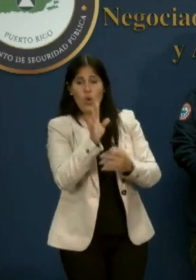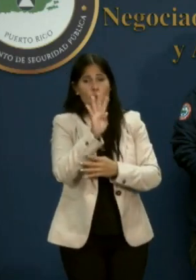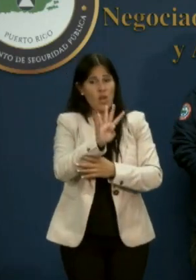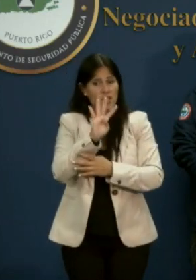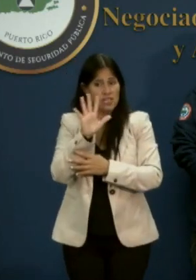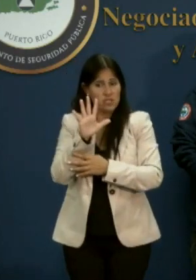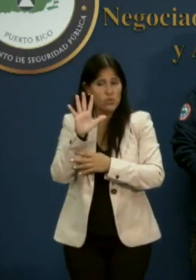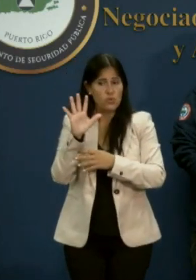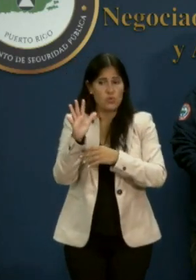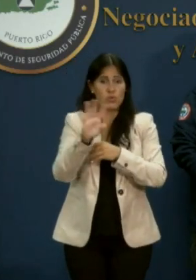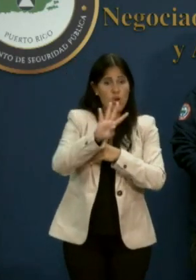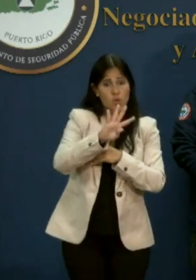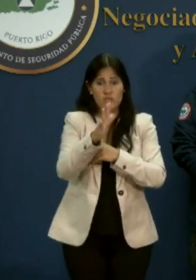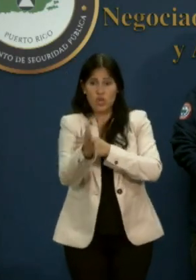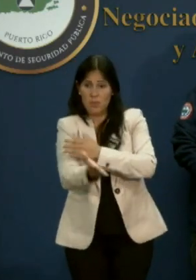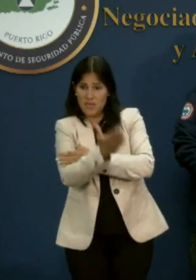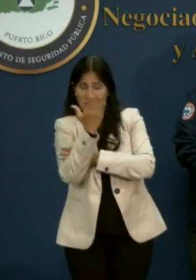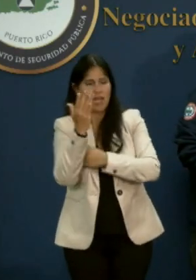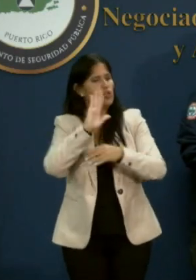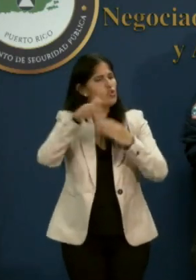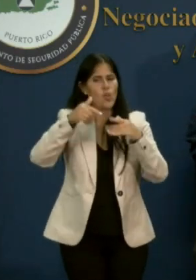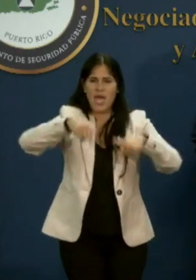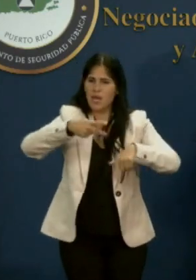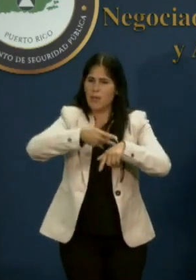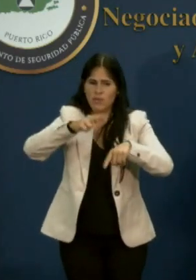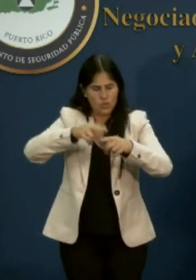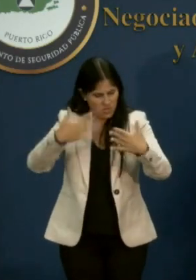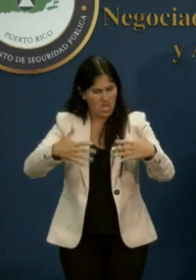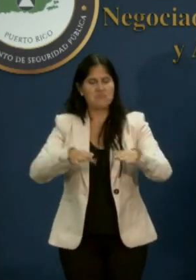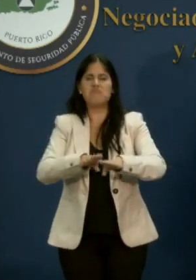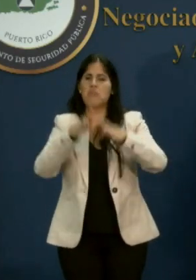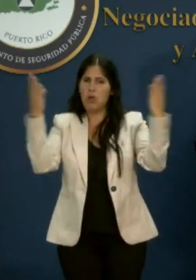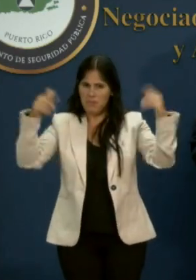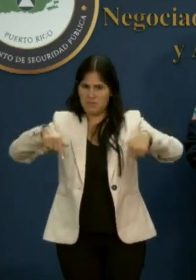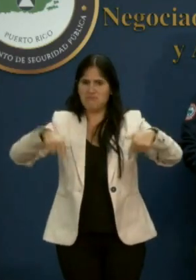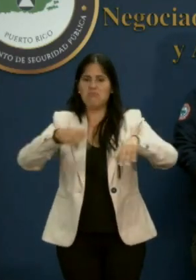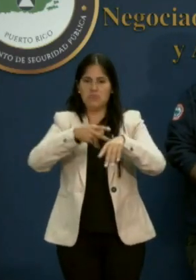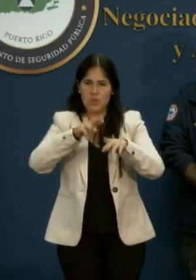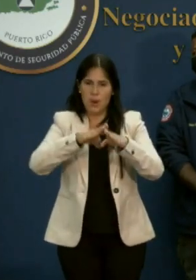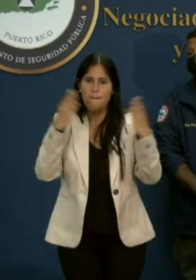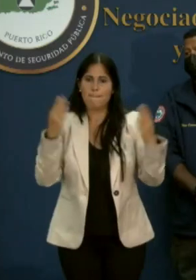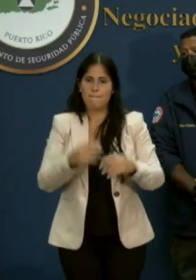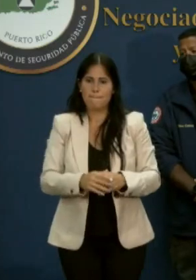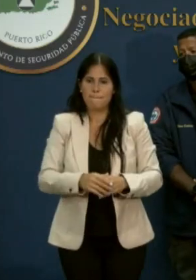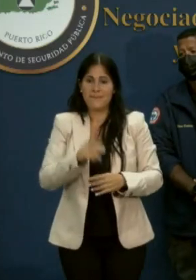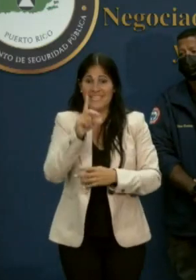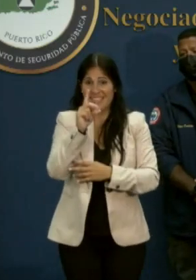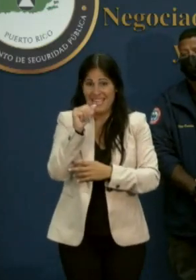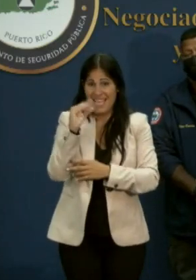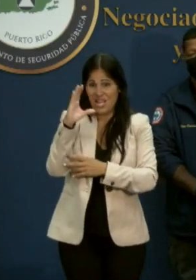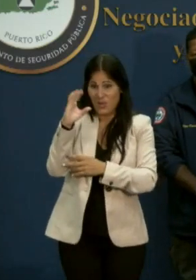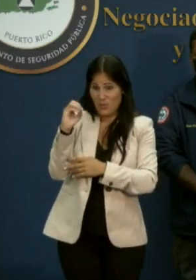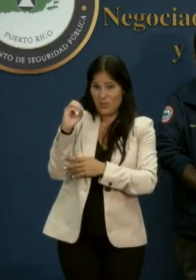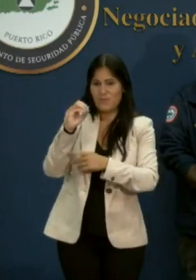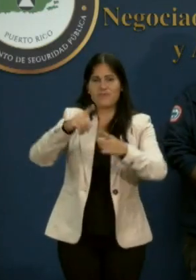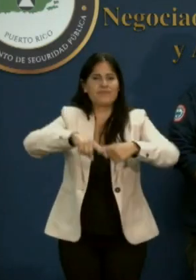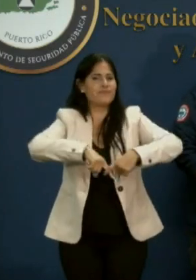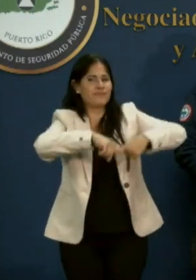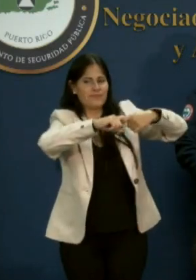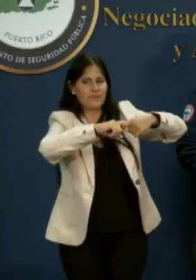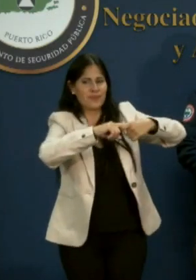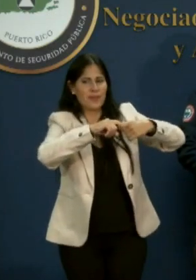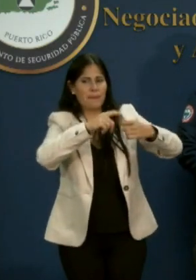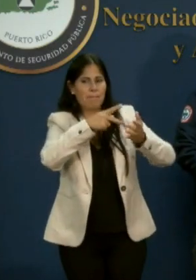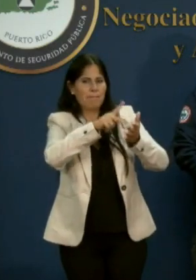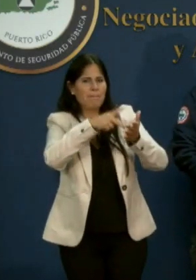todos los puertos de Puerto Rico estarán abiertos. Daco, la orden de congelación de precios se mantiene vigente